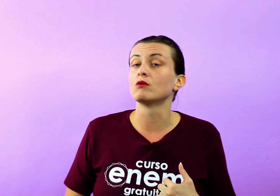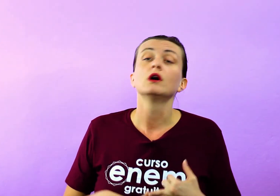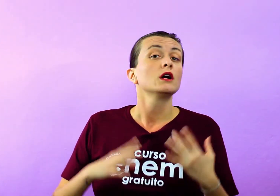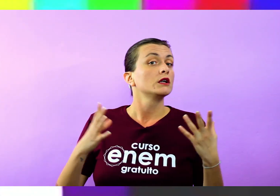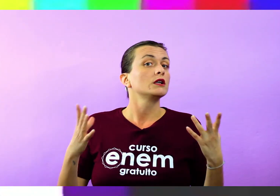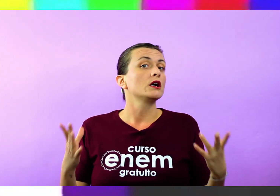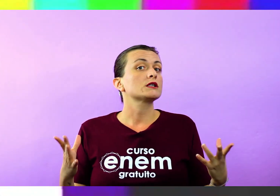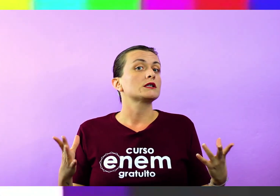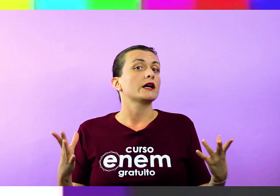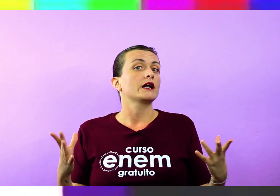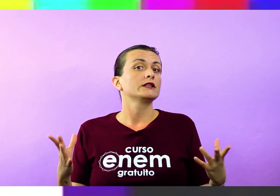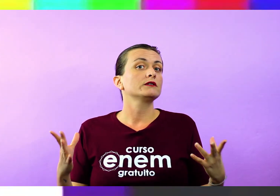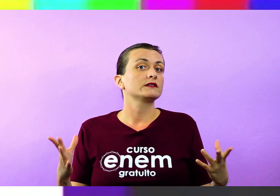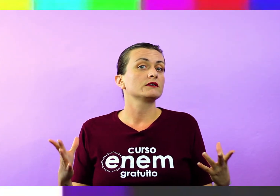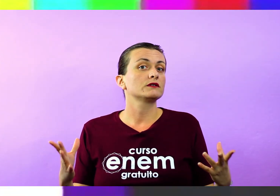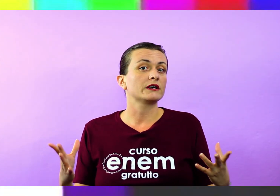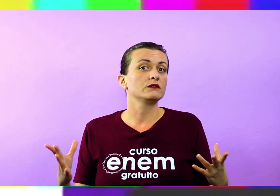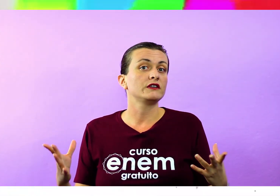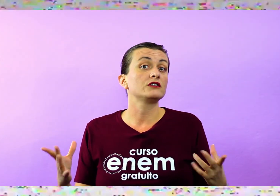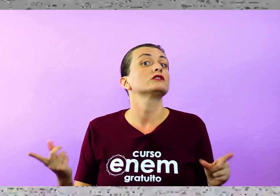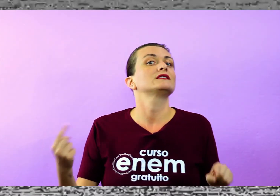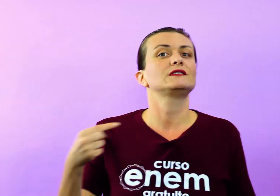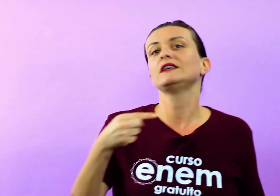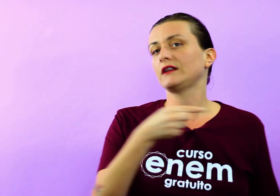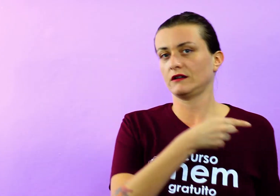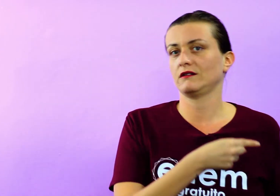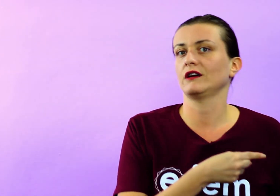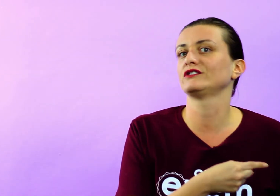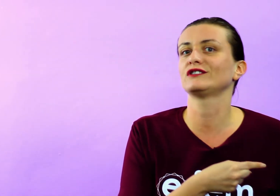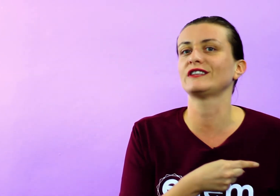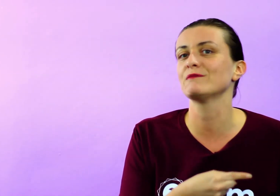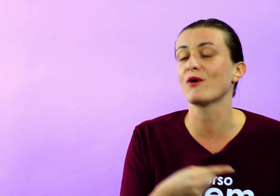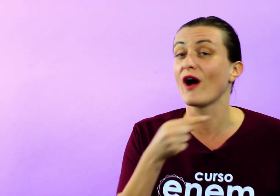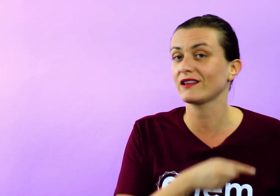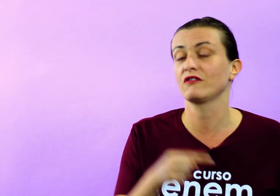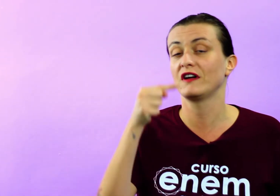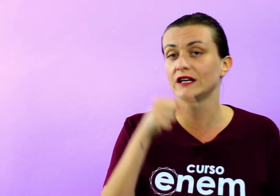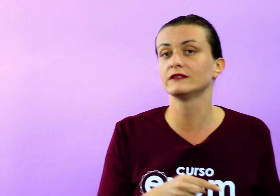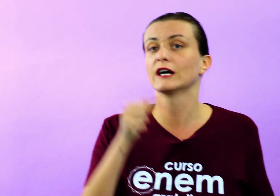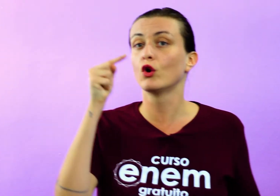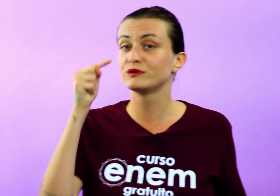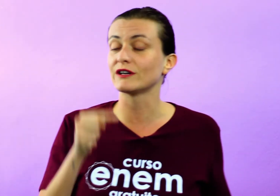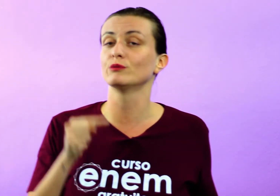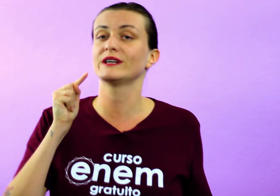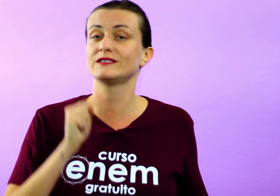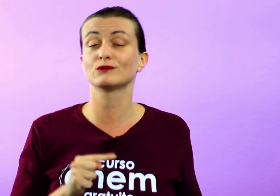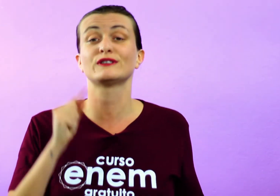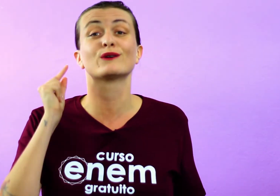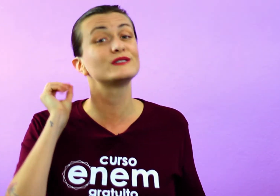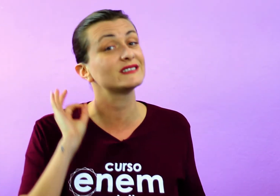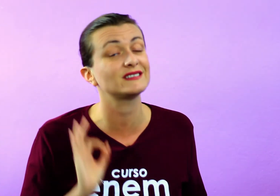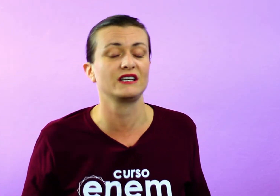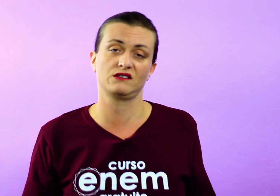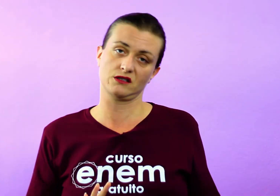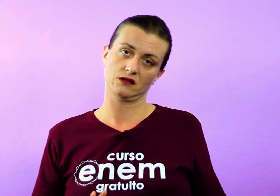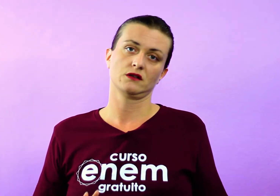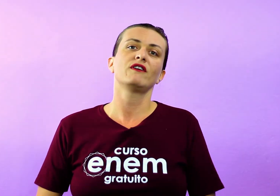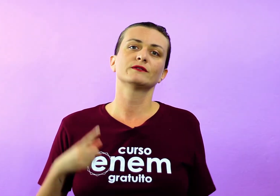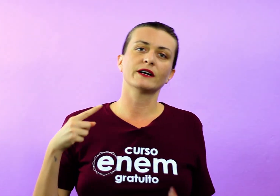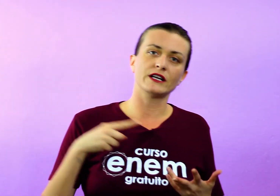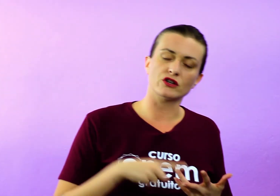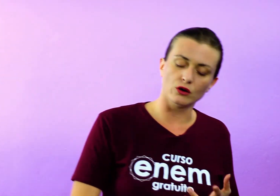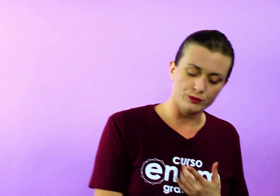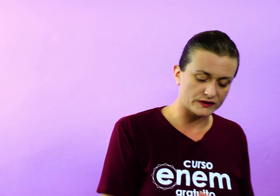corrupção. Nossa, ela não nasceu no século XX. Sim, a gente tem poeta falando da corrupção no Brasil no século XVII.